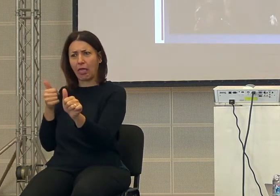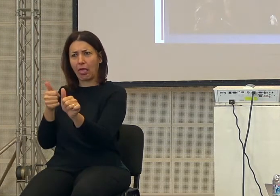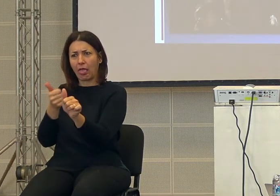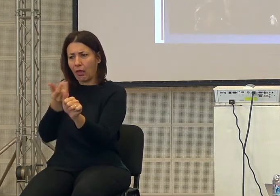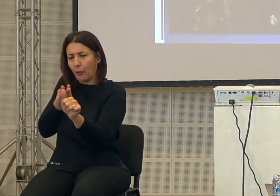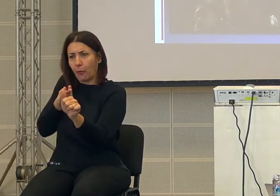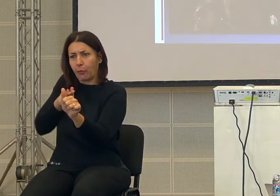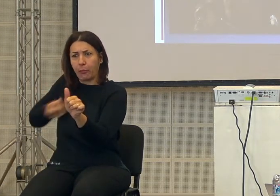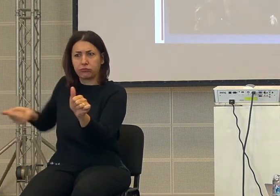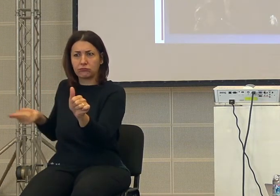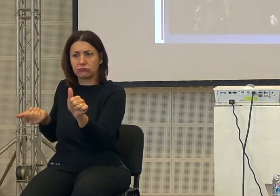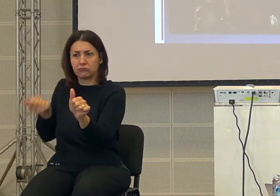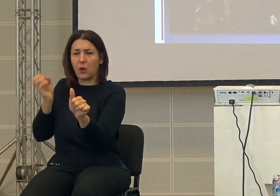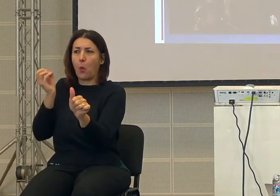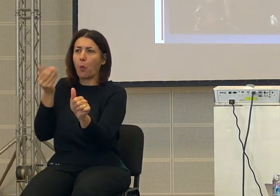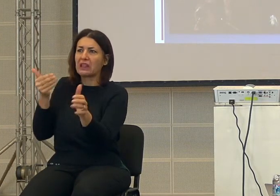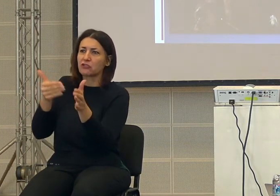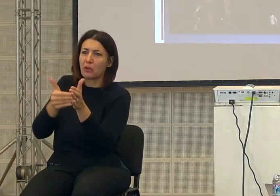10, 15.000, 20.000 anni.